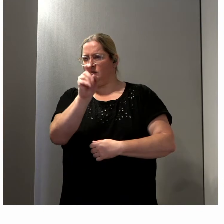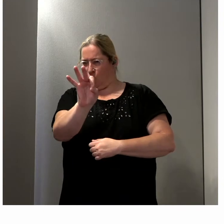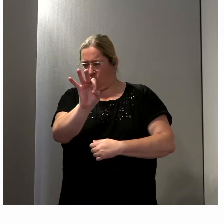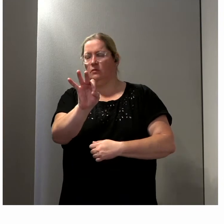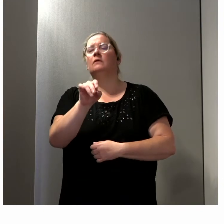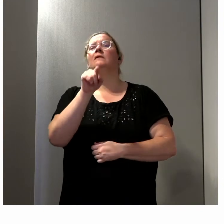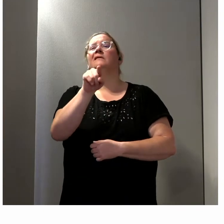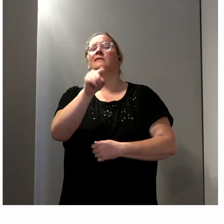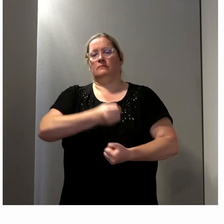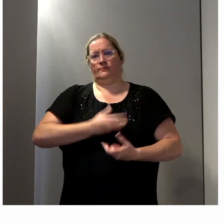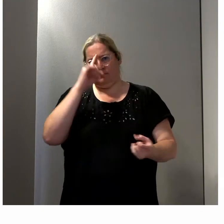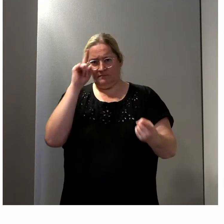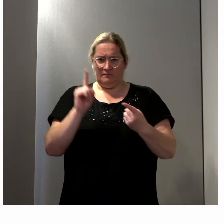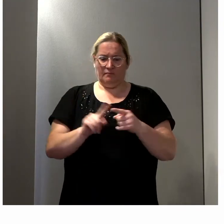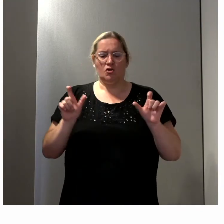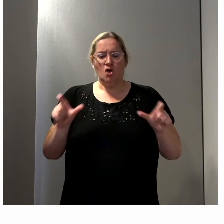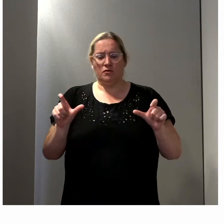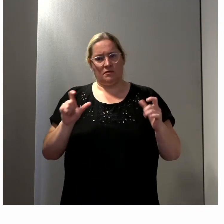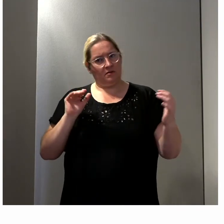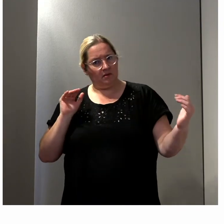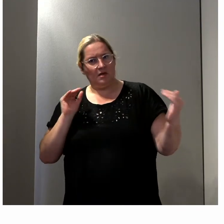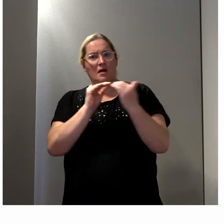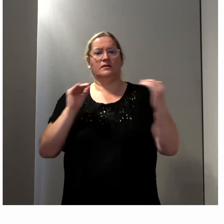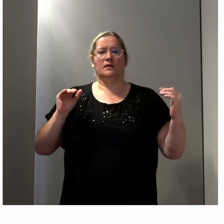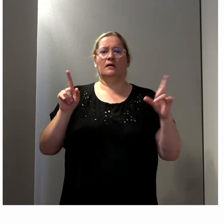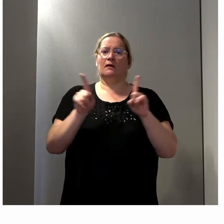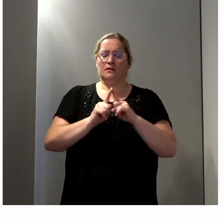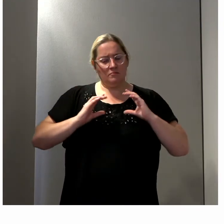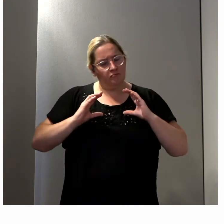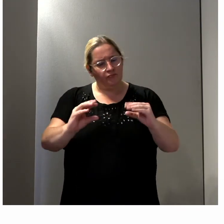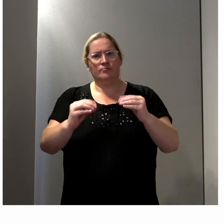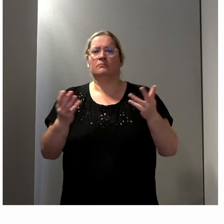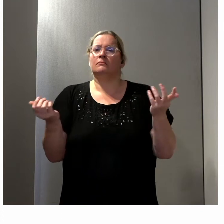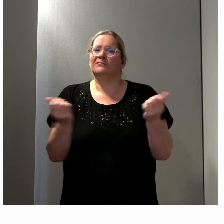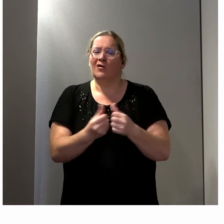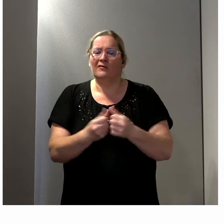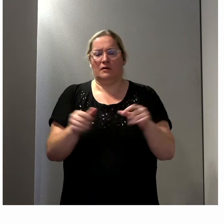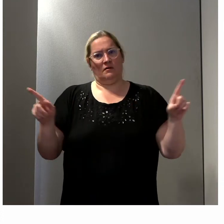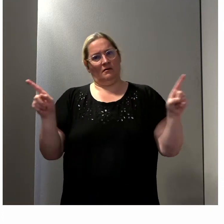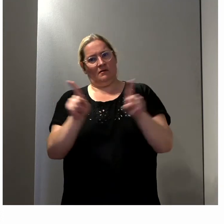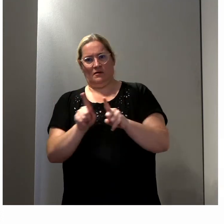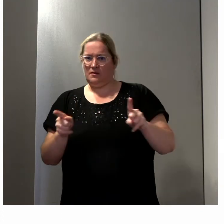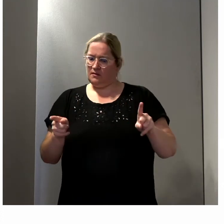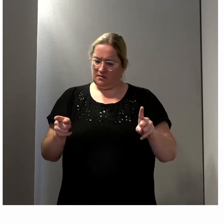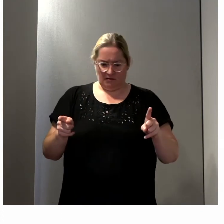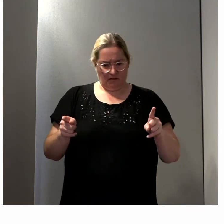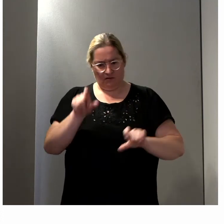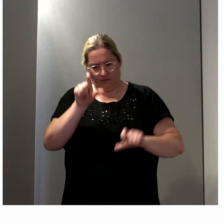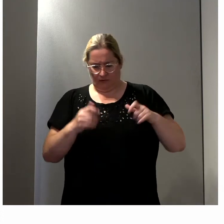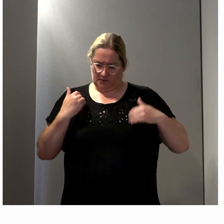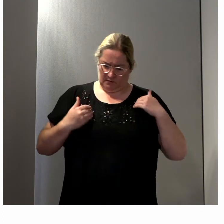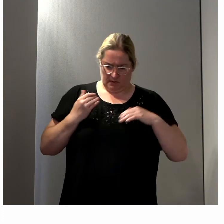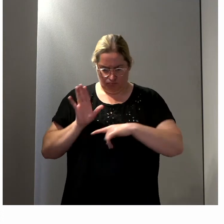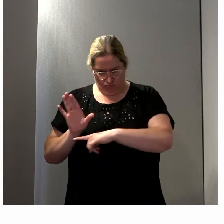à propos de l'égalité des chances, à propos de ce qui est mis en œuvre, à propos de la représentativité, qu'est-ce que vous souhaitez